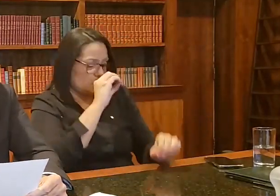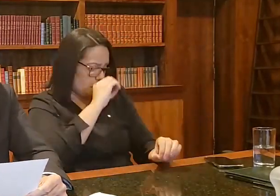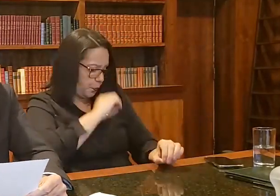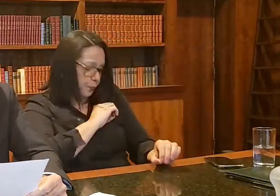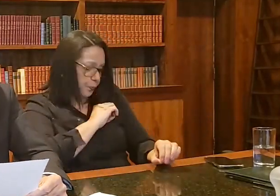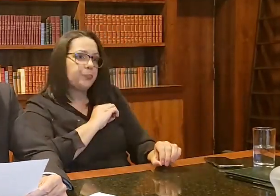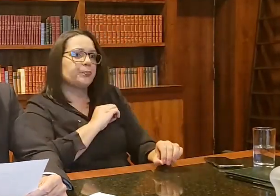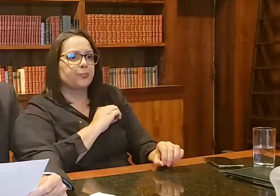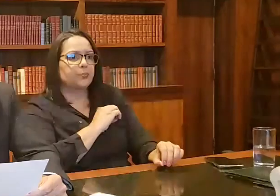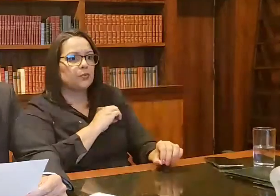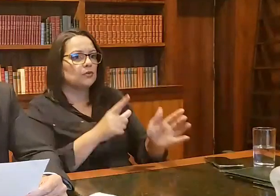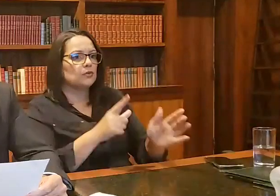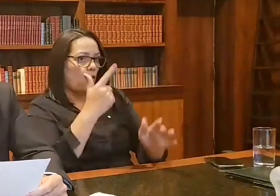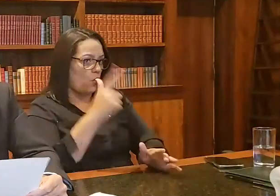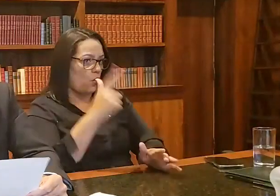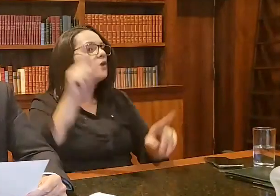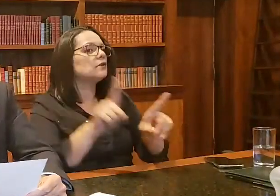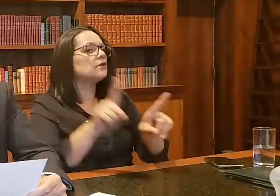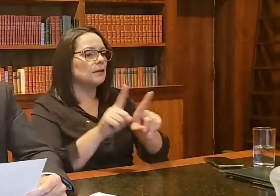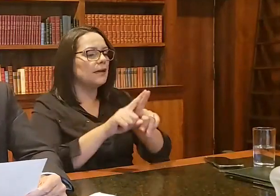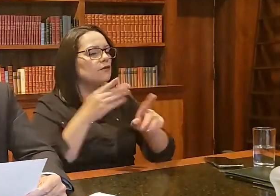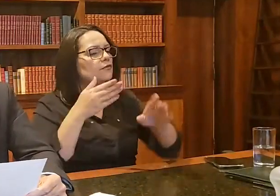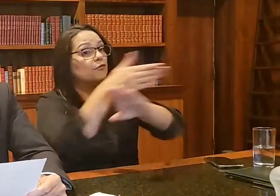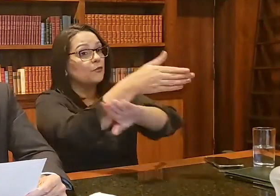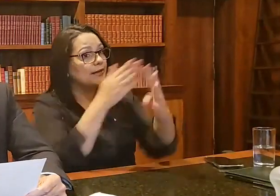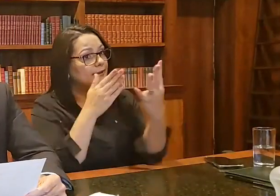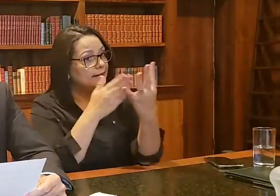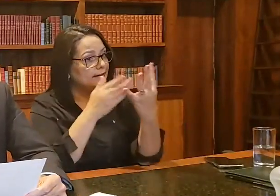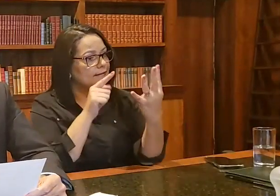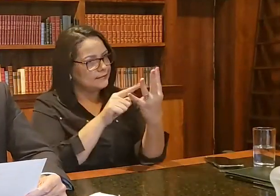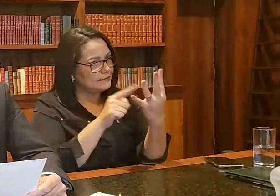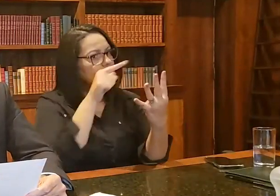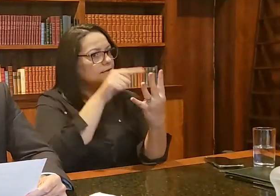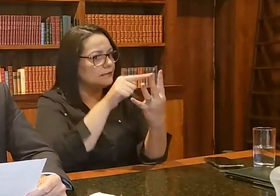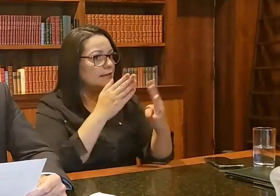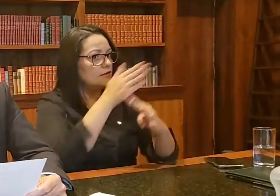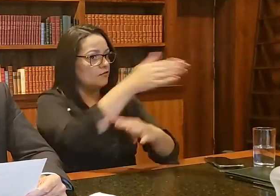Outra, que estava também em outra casa, trabalhava numa...